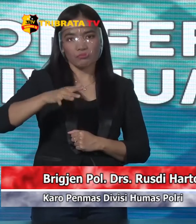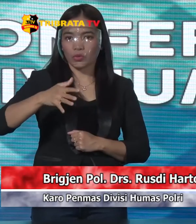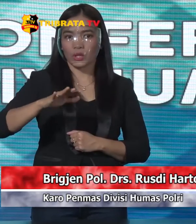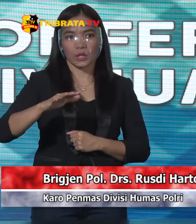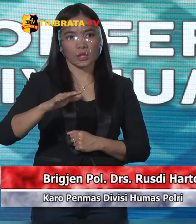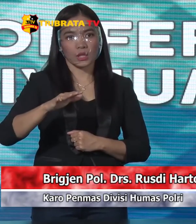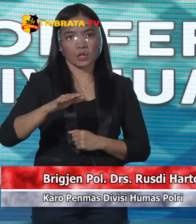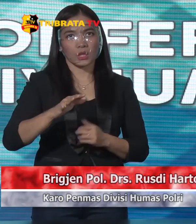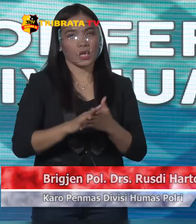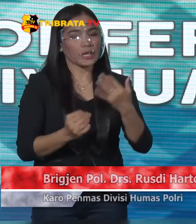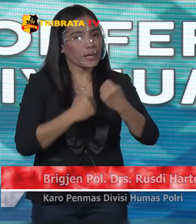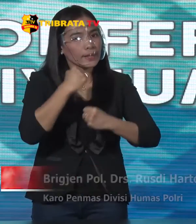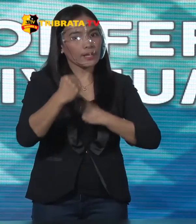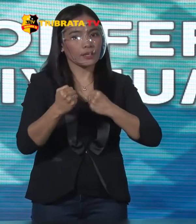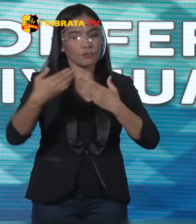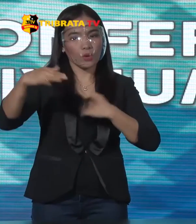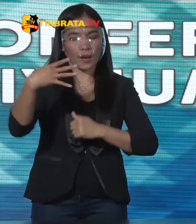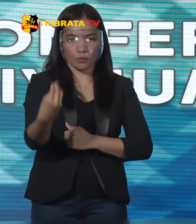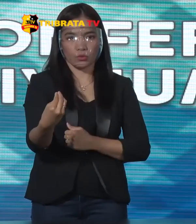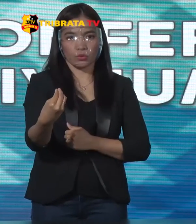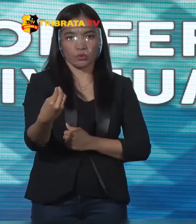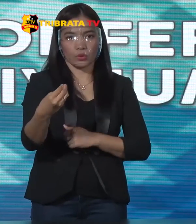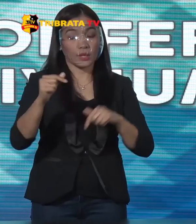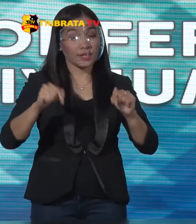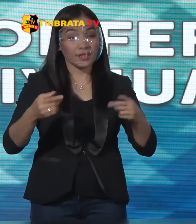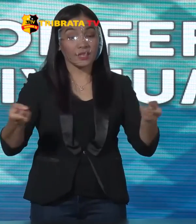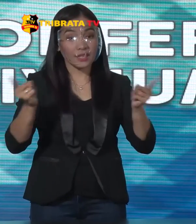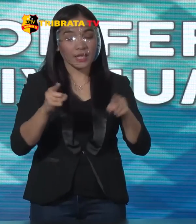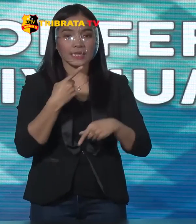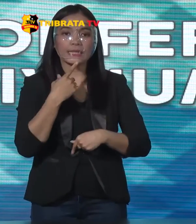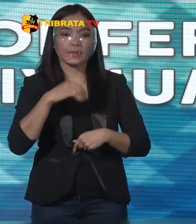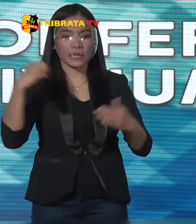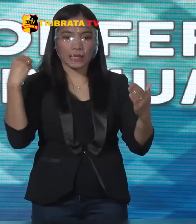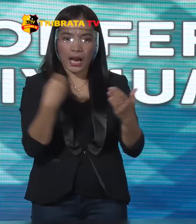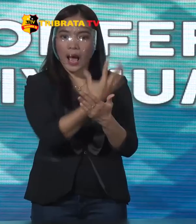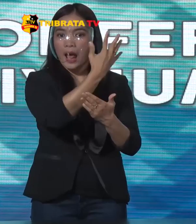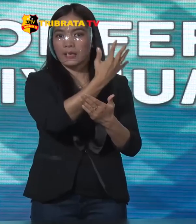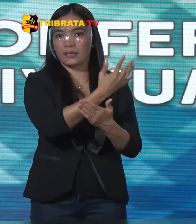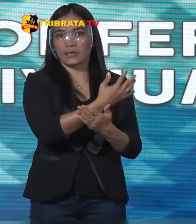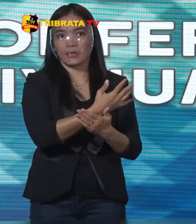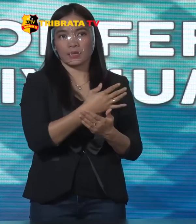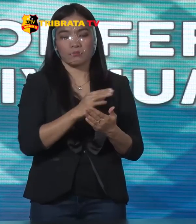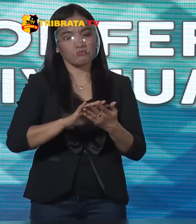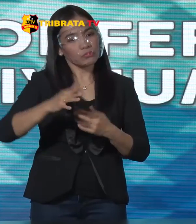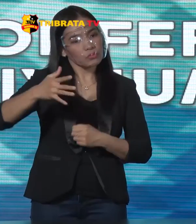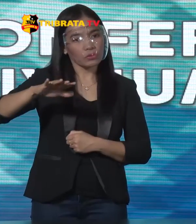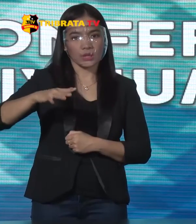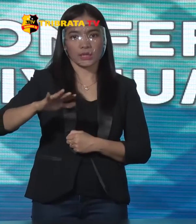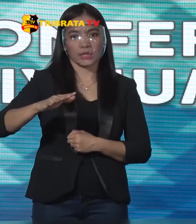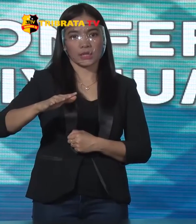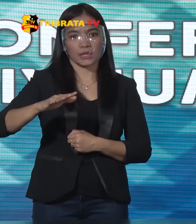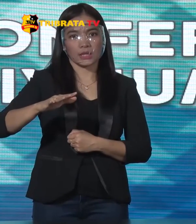Dari aktivitas Mudik Akan terjadi Kecelakaan Dan juga Dimungkinkan